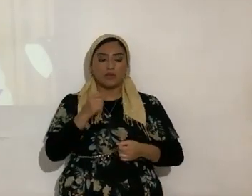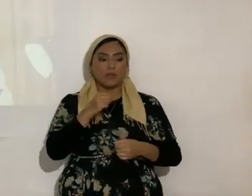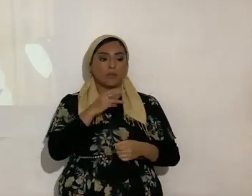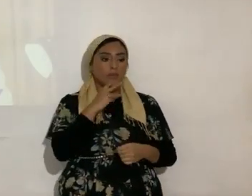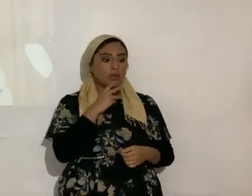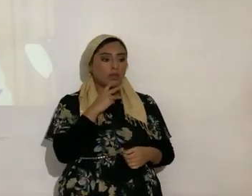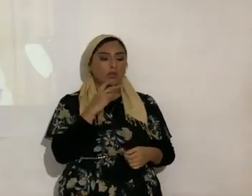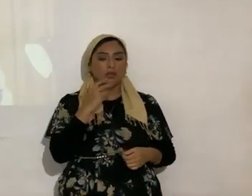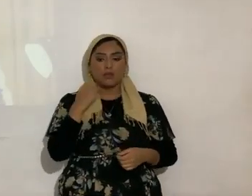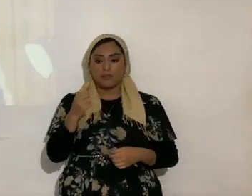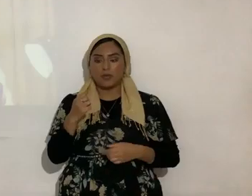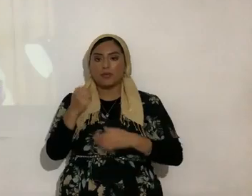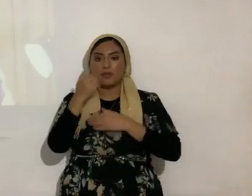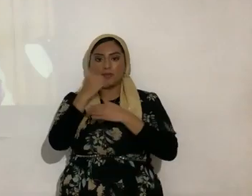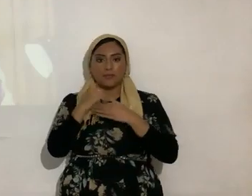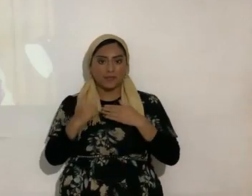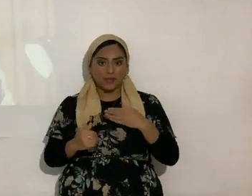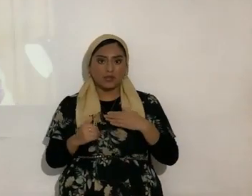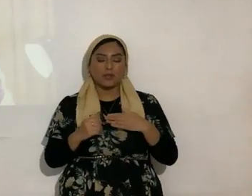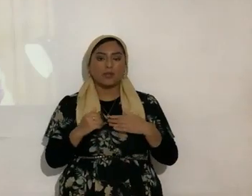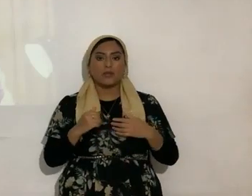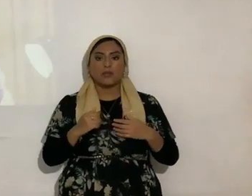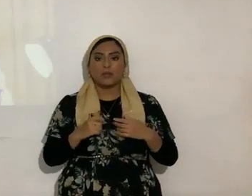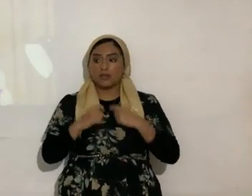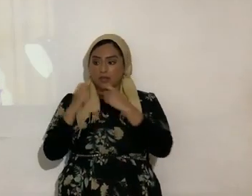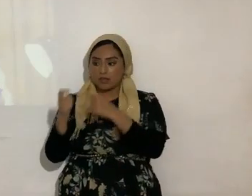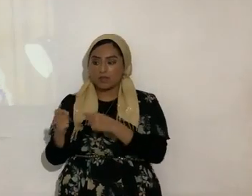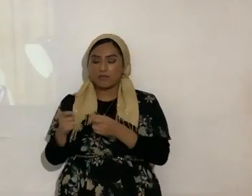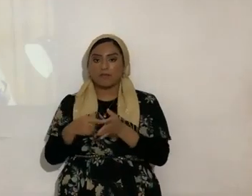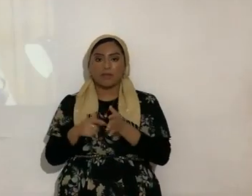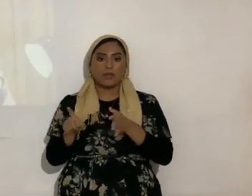la leche para unos niños que no tengan para comprar zapatos